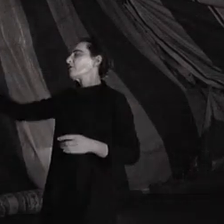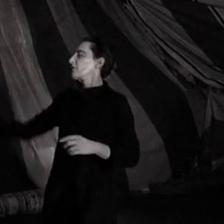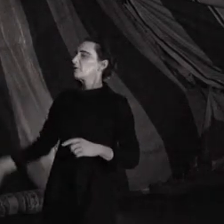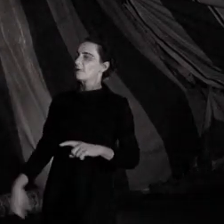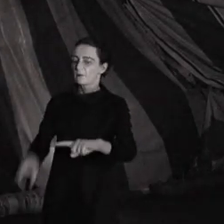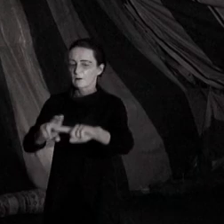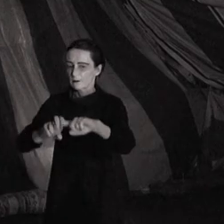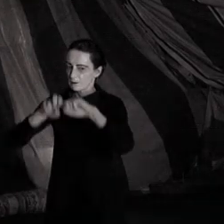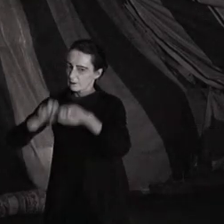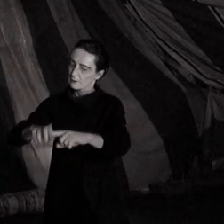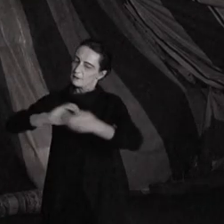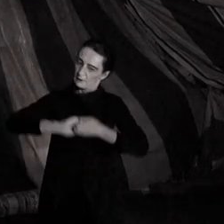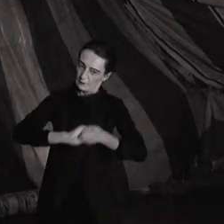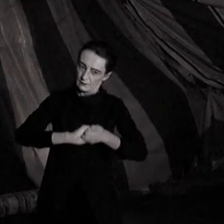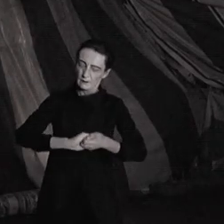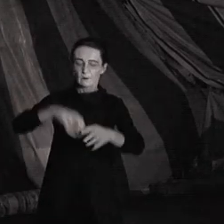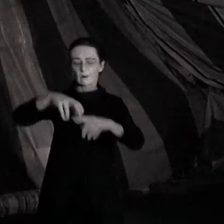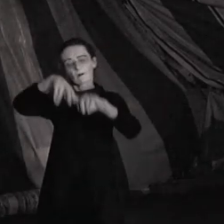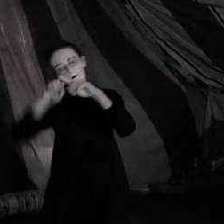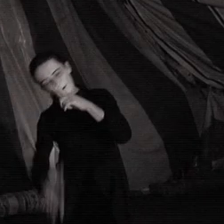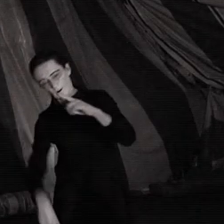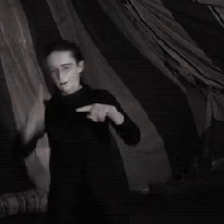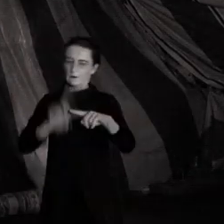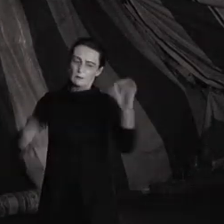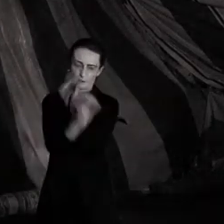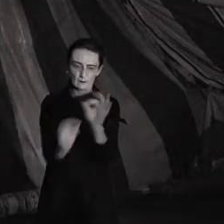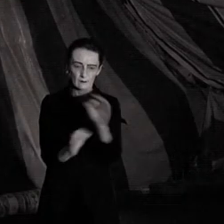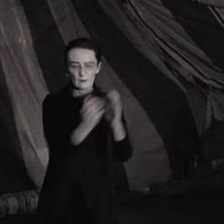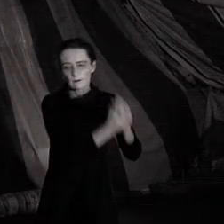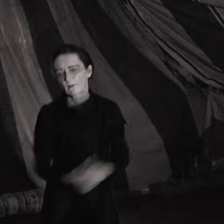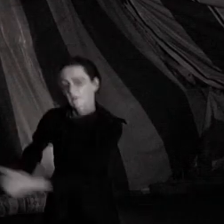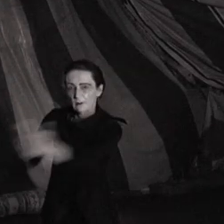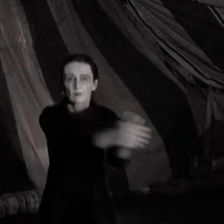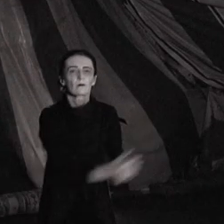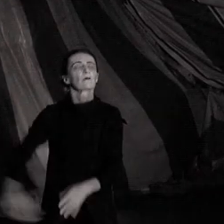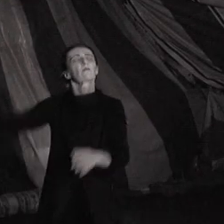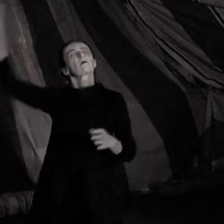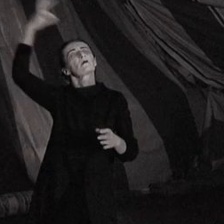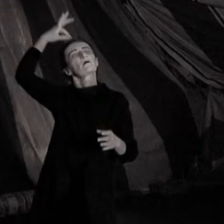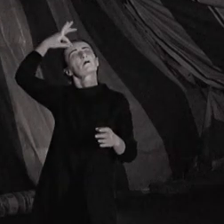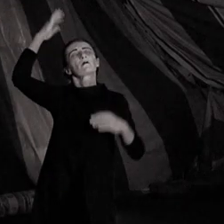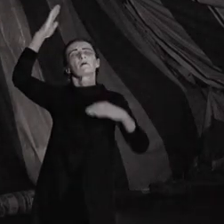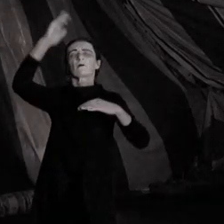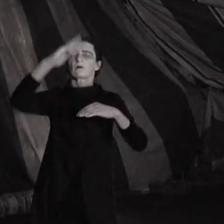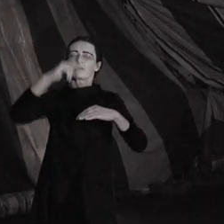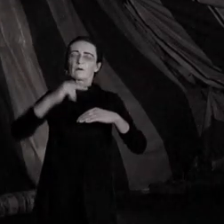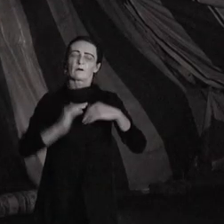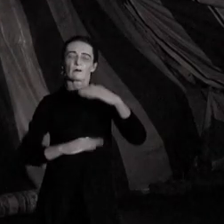mentale, J'ai un trapèze et des amis, et sans filet, sans interdit, tous ensemble, on brûle la piste, quel beau métier,